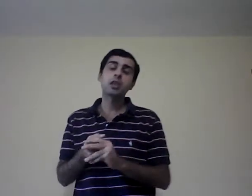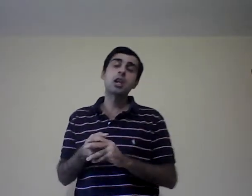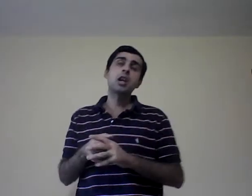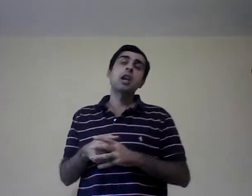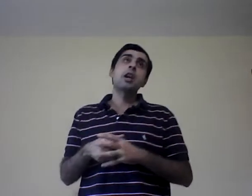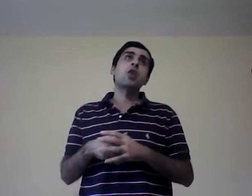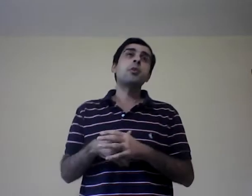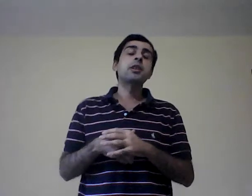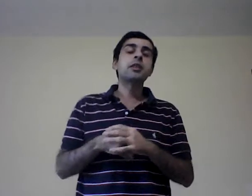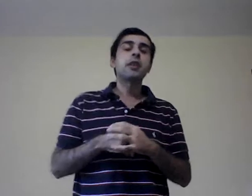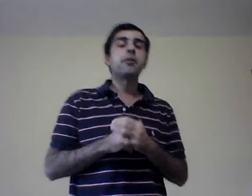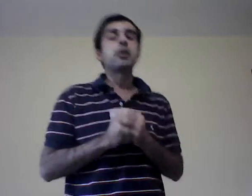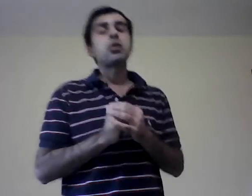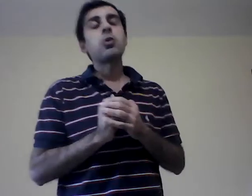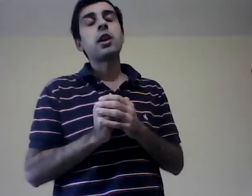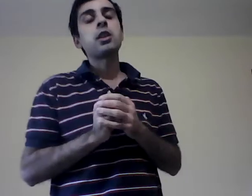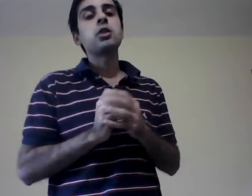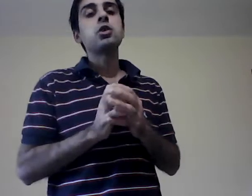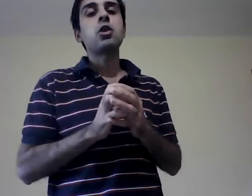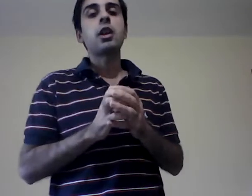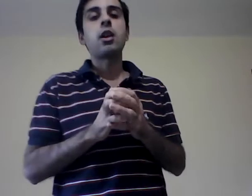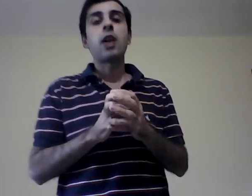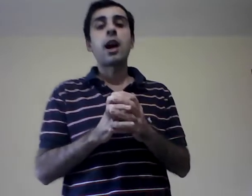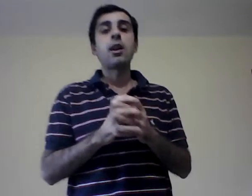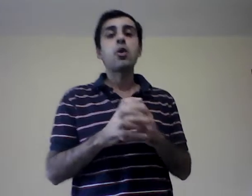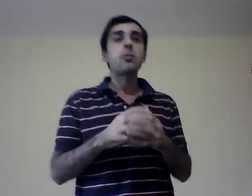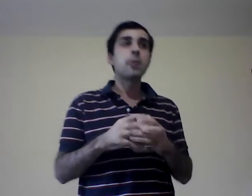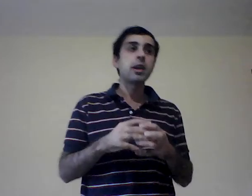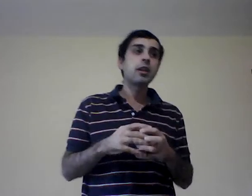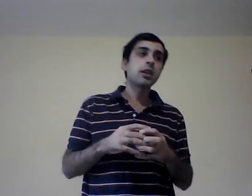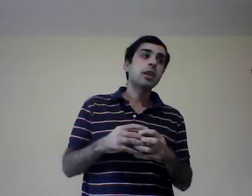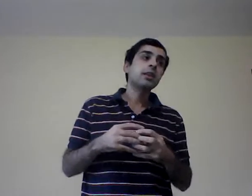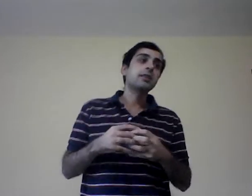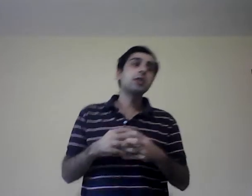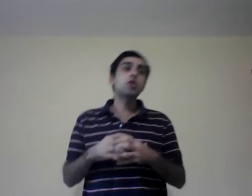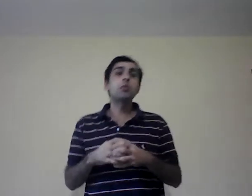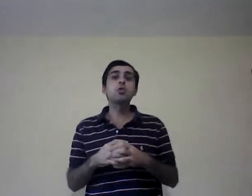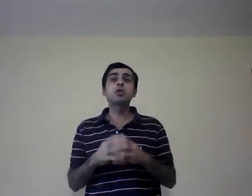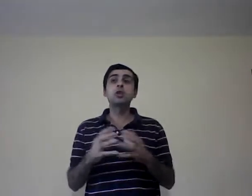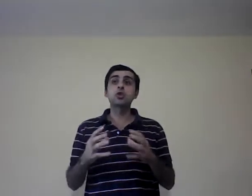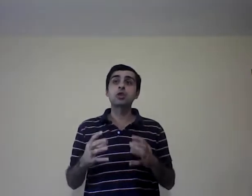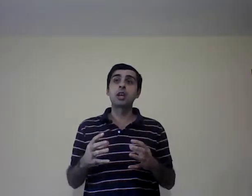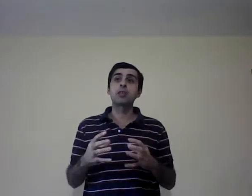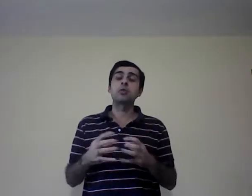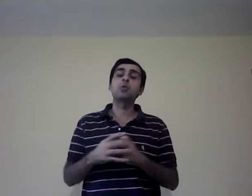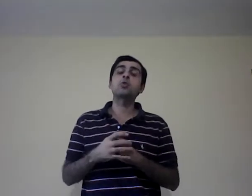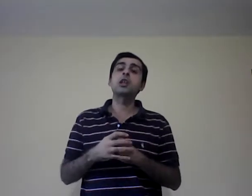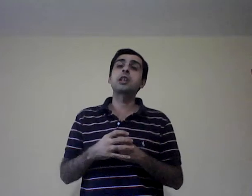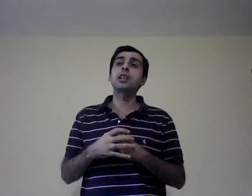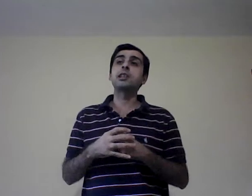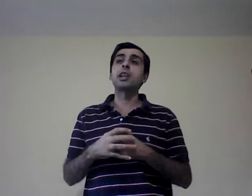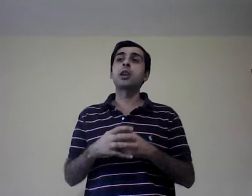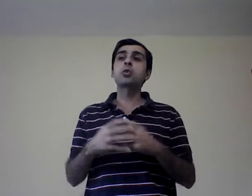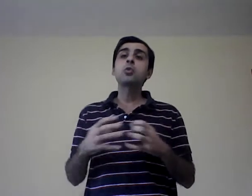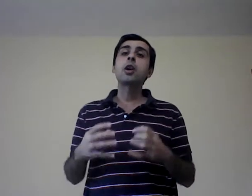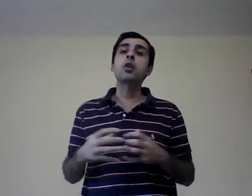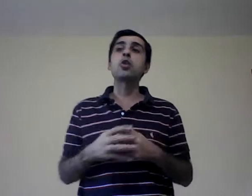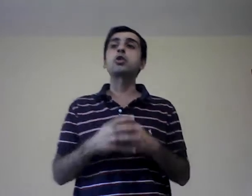comienza definiendo el cuadernillo al hombre, si, como un ser social, un ser que interactúa con otras